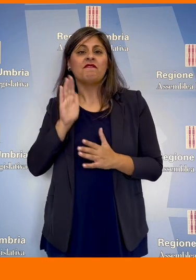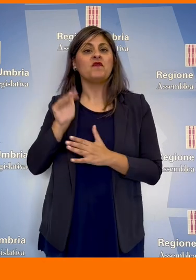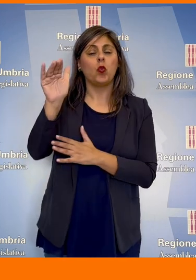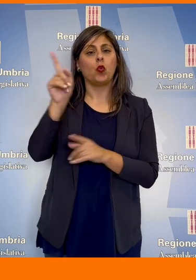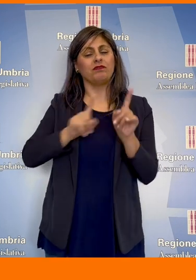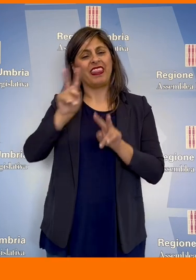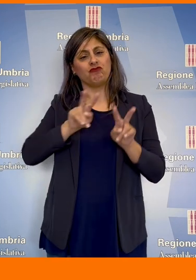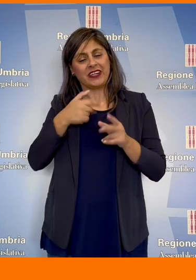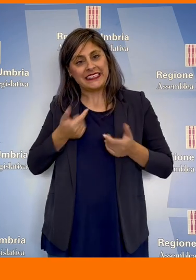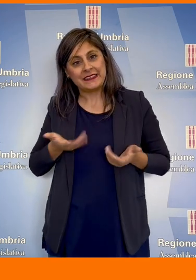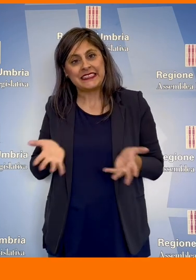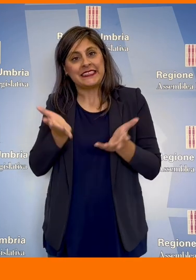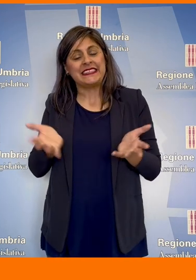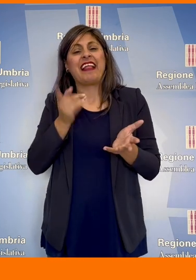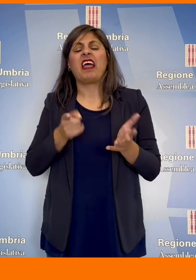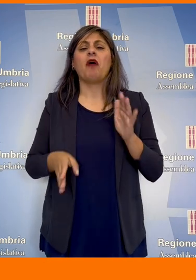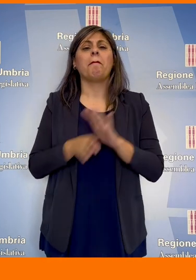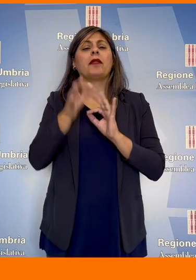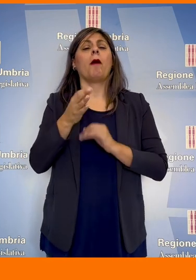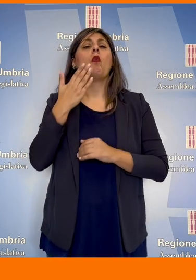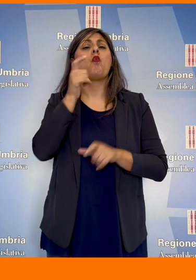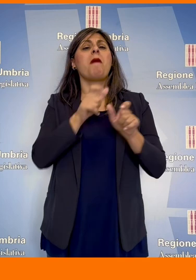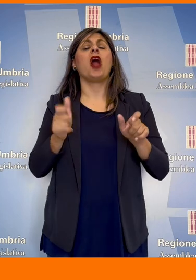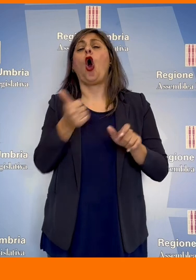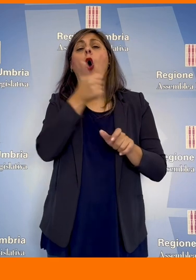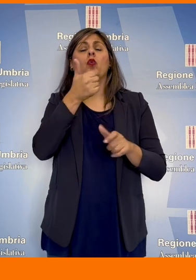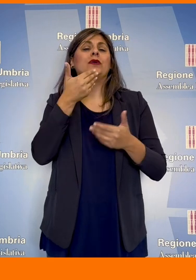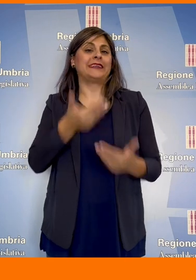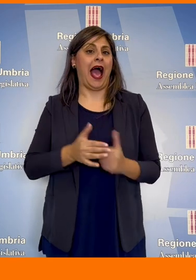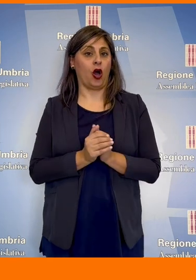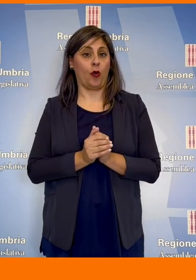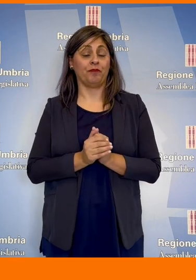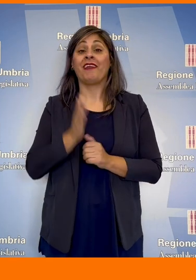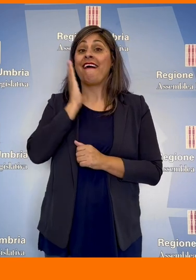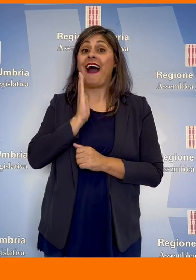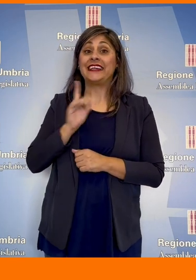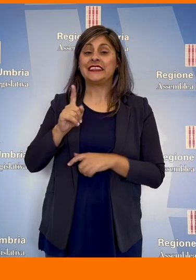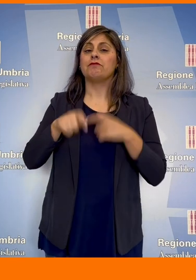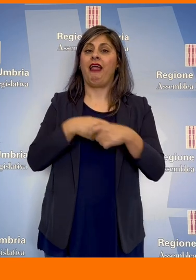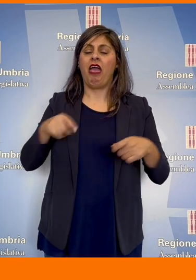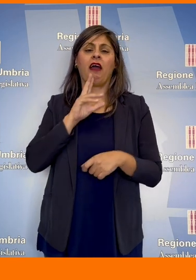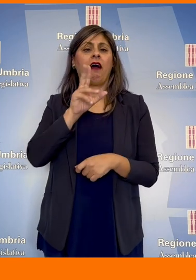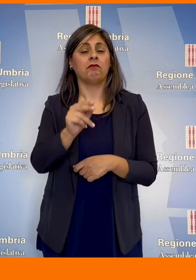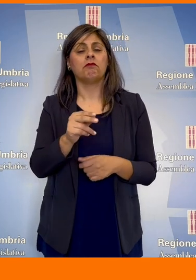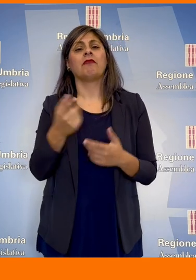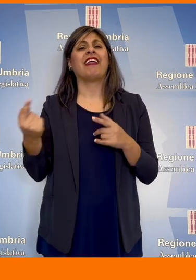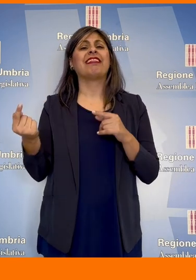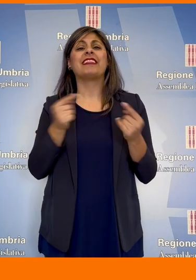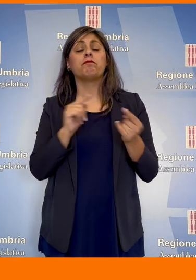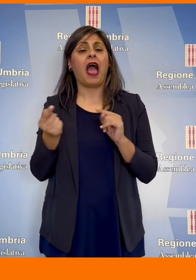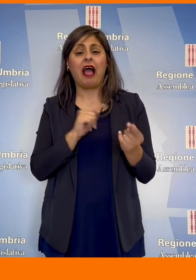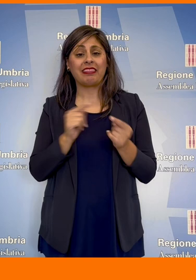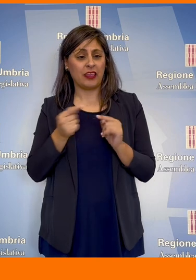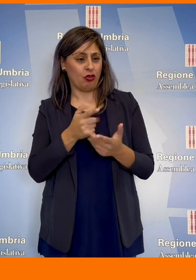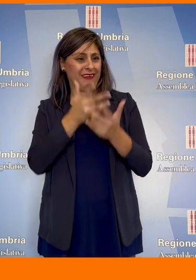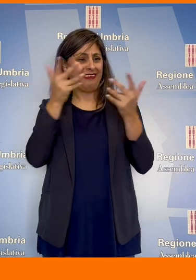futuro. Dobbiamo ripartire dalla sacralità di ogni essere umano. Daniele Carissimi, Lega ha detto «Il dibattito fa